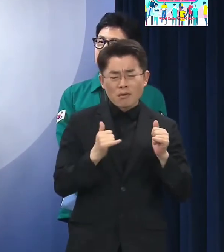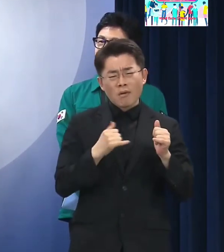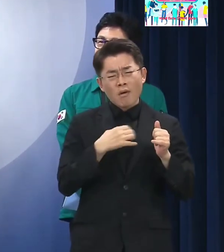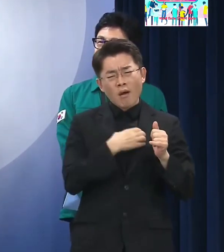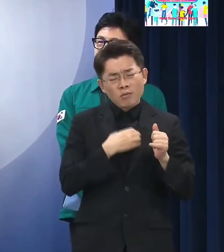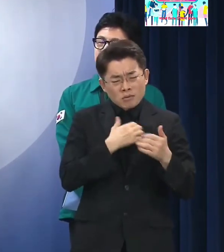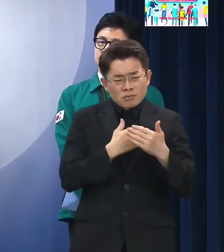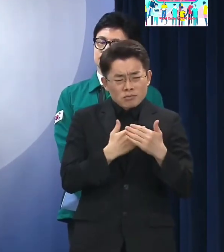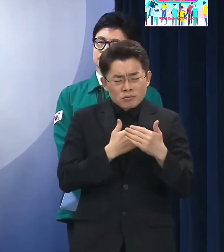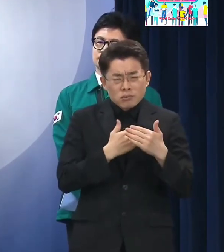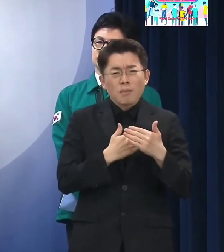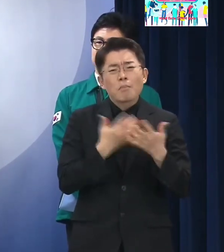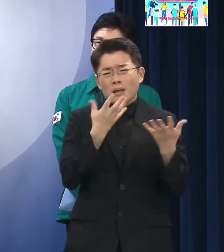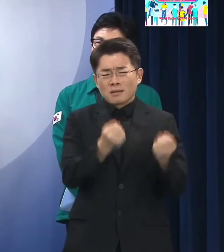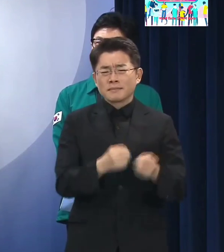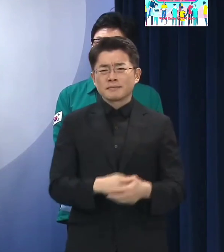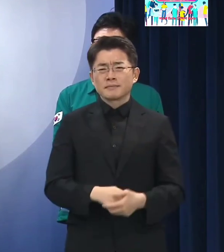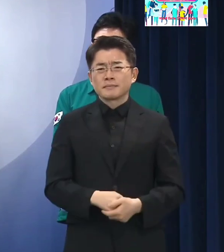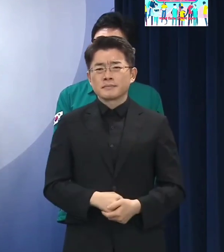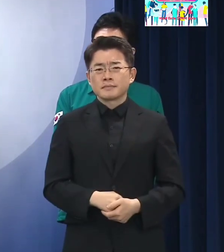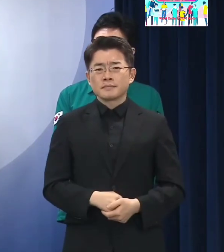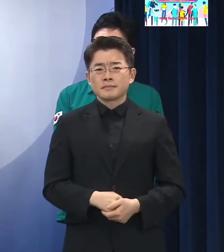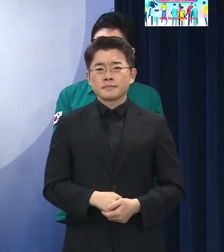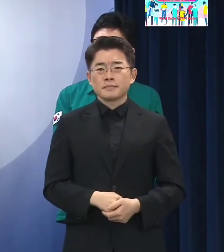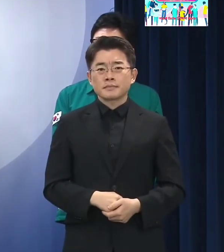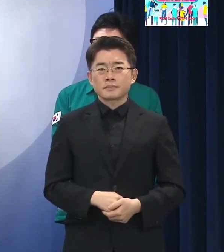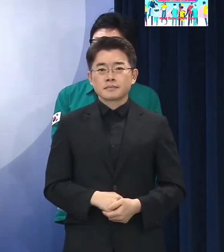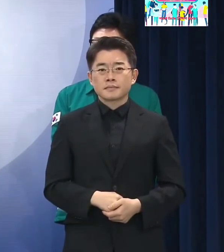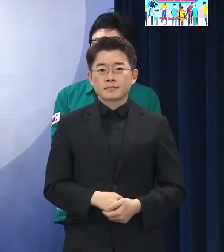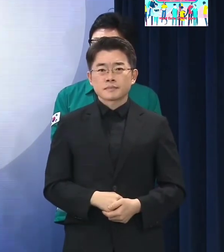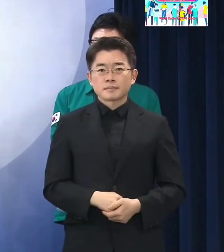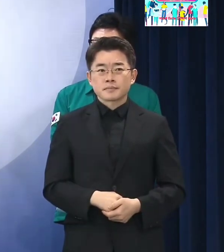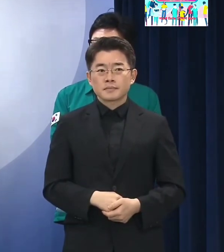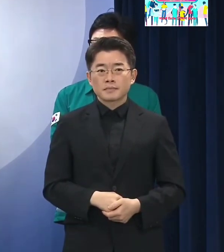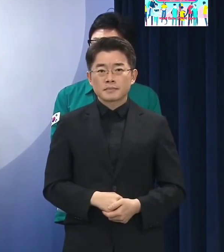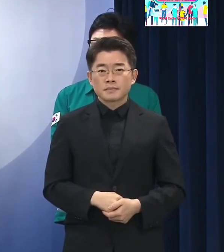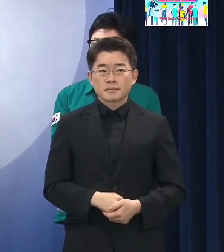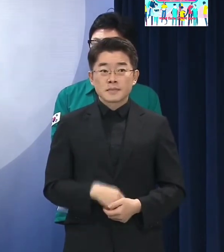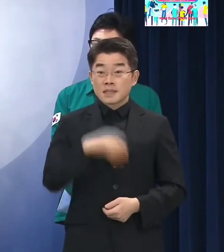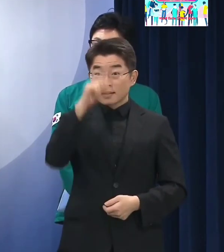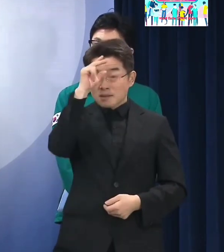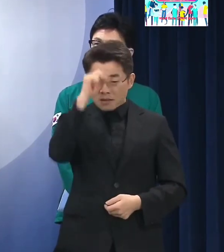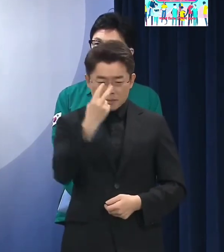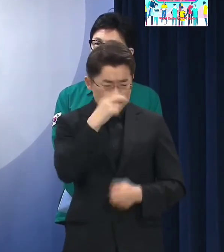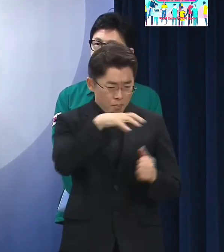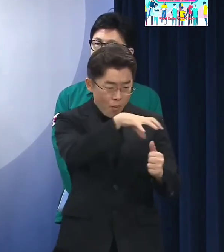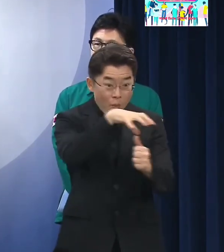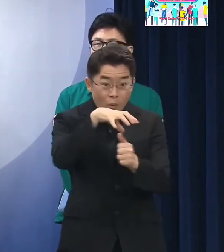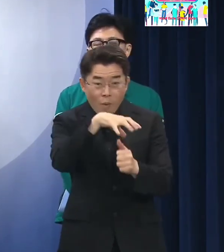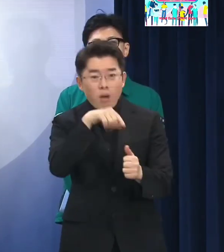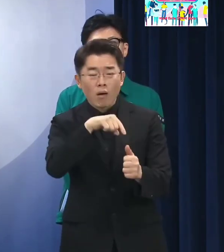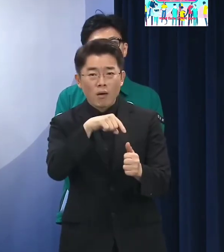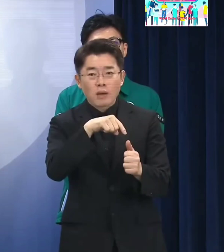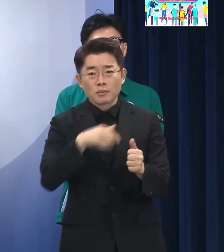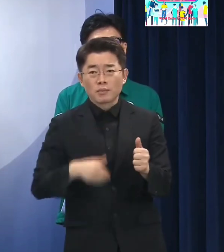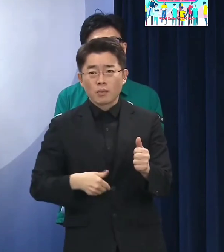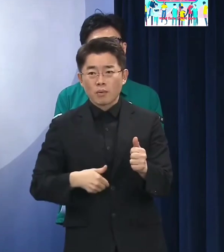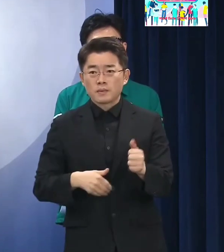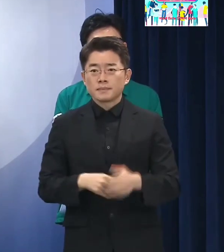봤을 때 사실 치안 인력을 가지고 감당해야 될 부분이 분명히 있거든요 그런데